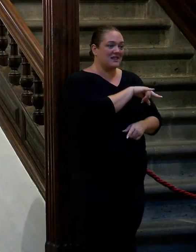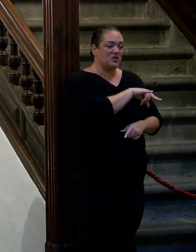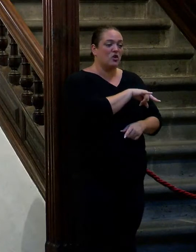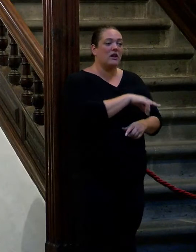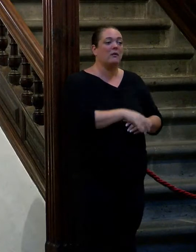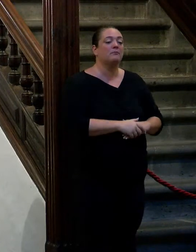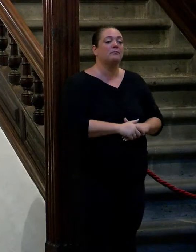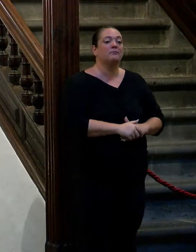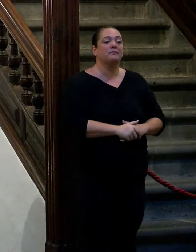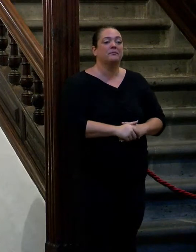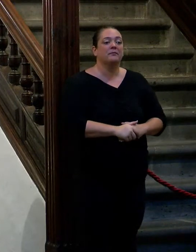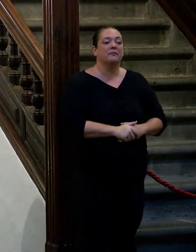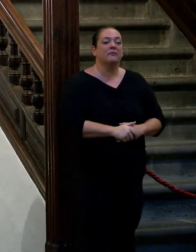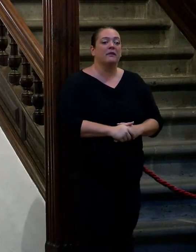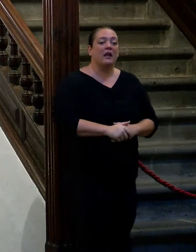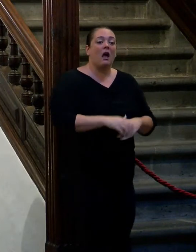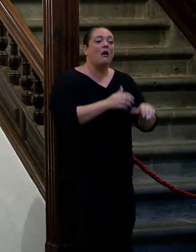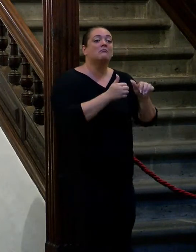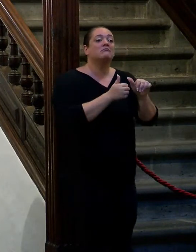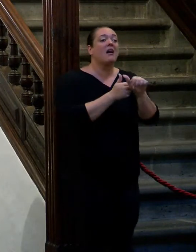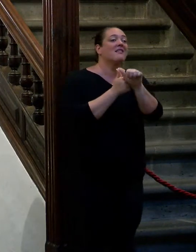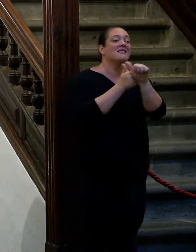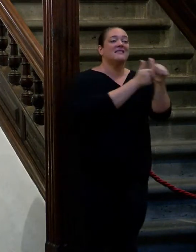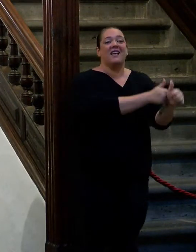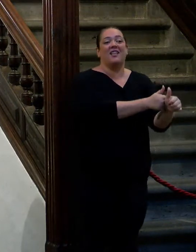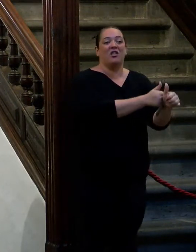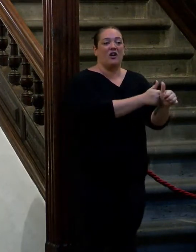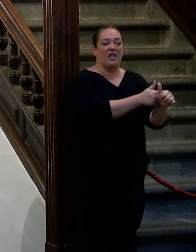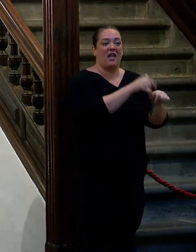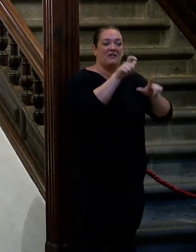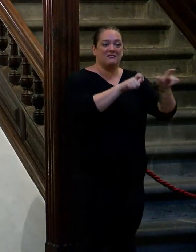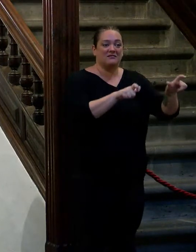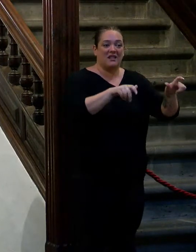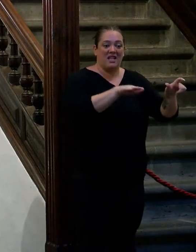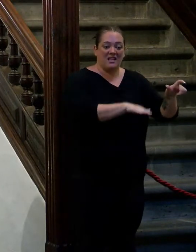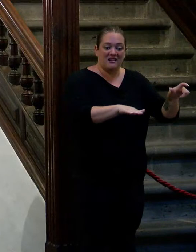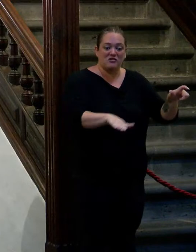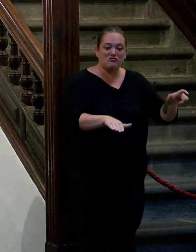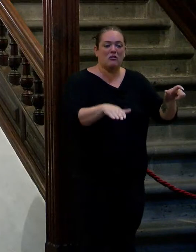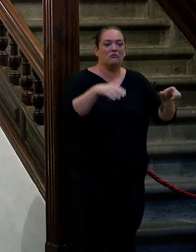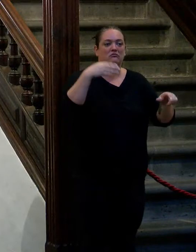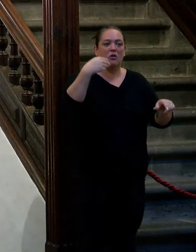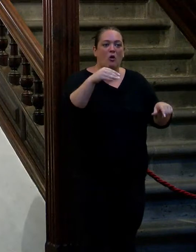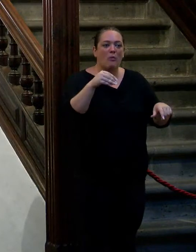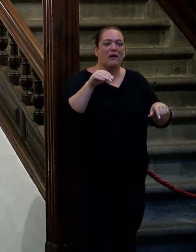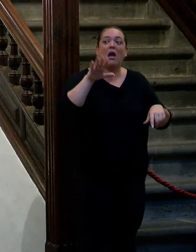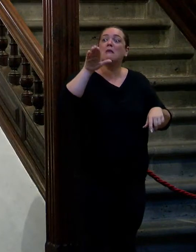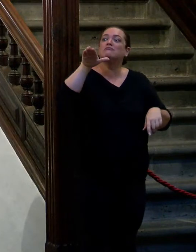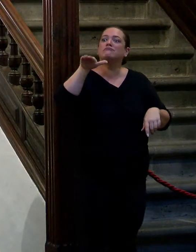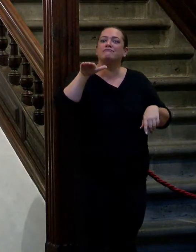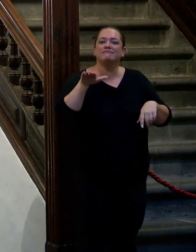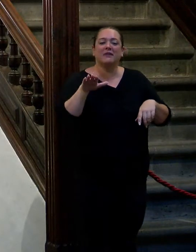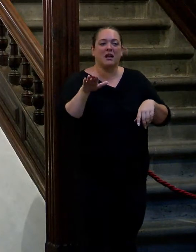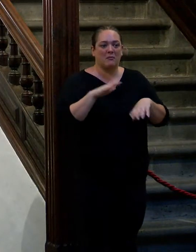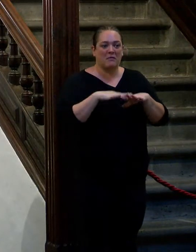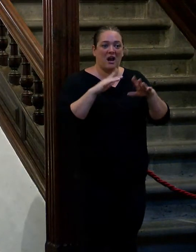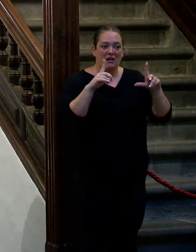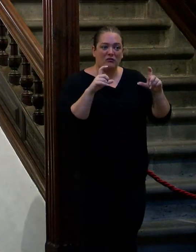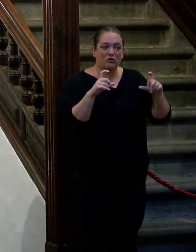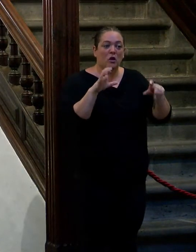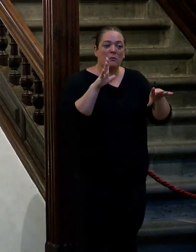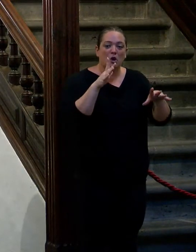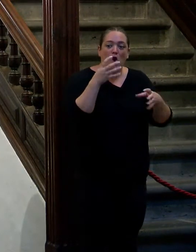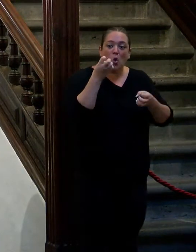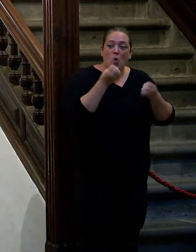desde gente muy joven que eso me ha llamado mucho la atención niños la han parado han querido hacerse foto con ella pero se nos ha parado un